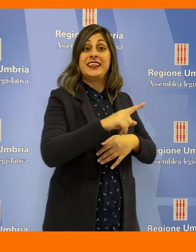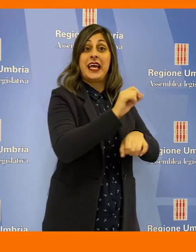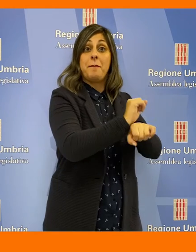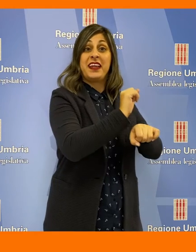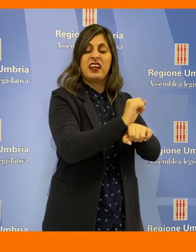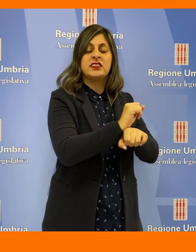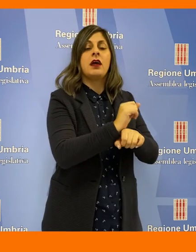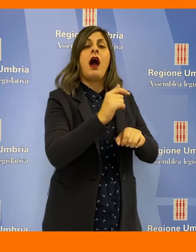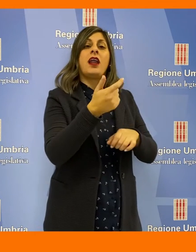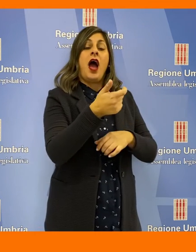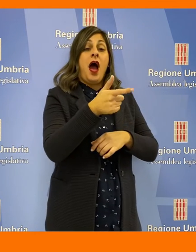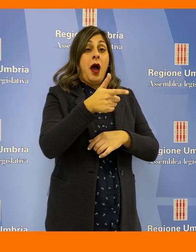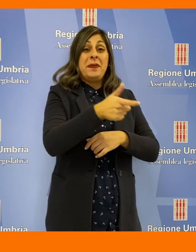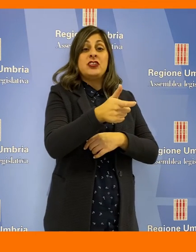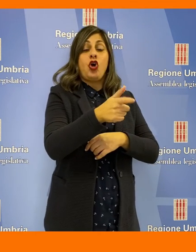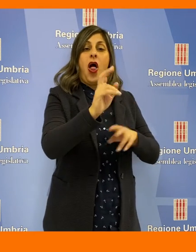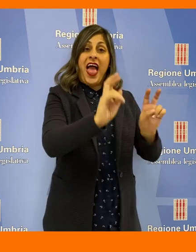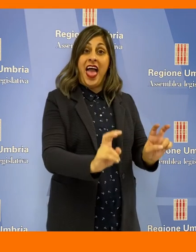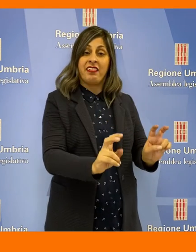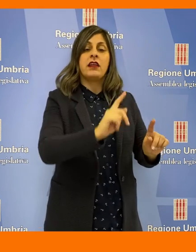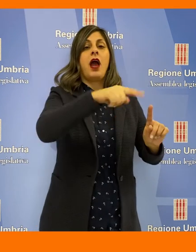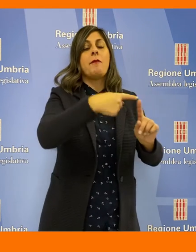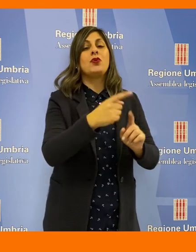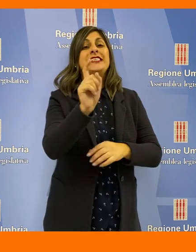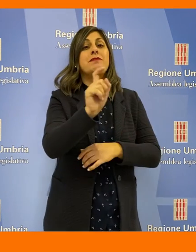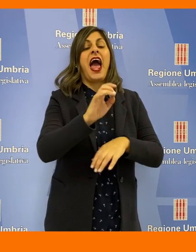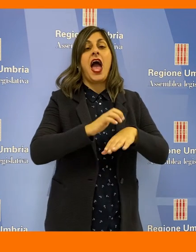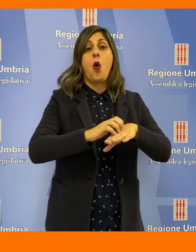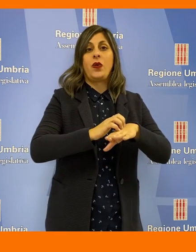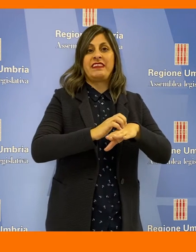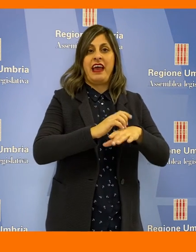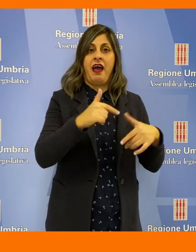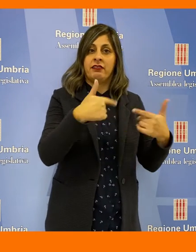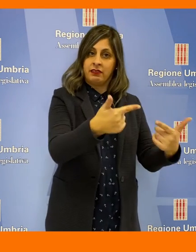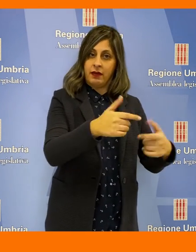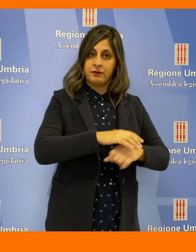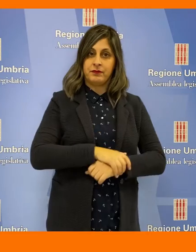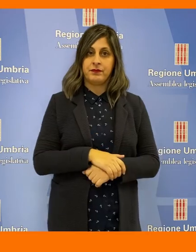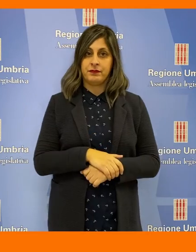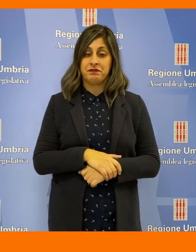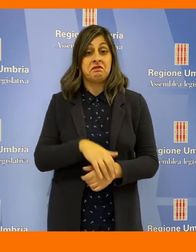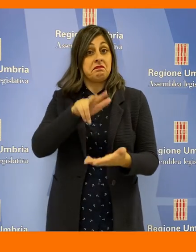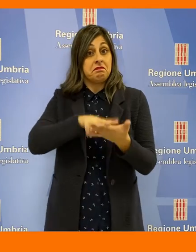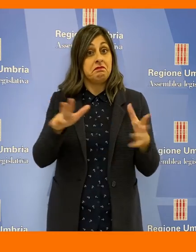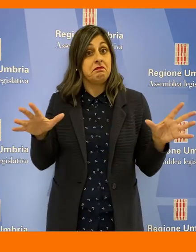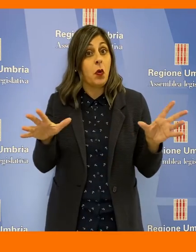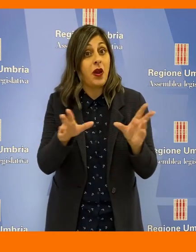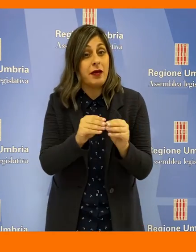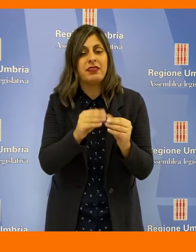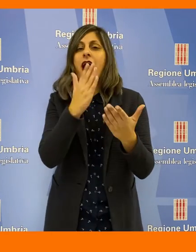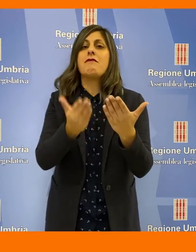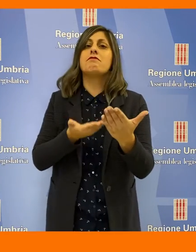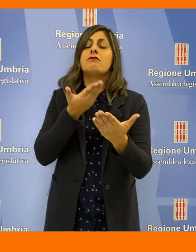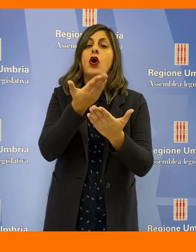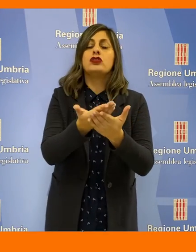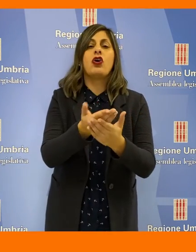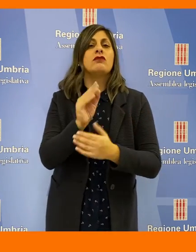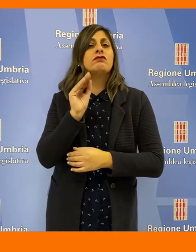polizia penitenziaria di pistole a impulsi elettrici e spray otticante. Approvazione unanime inoltre per la